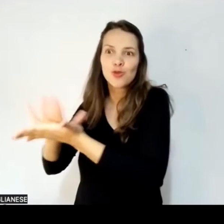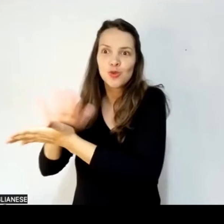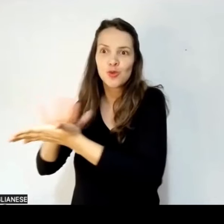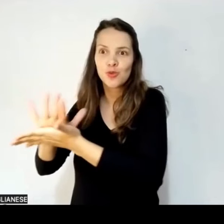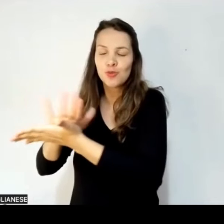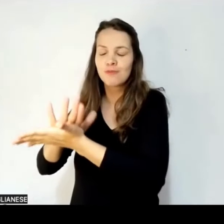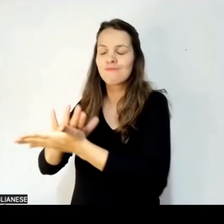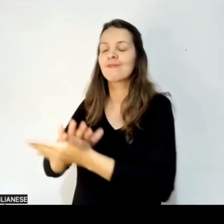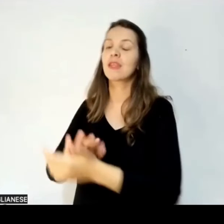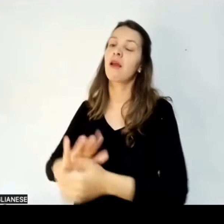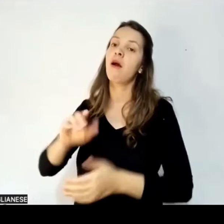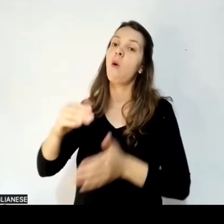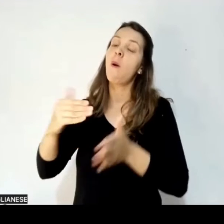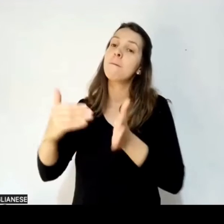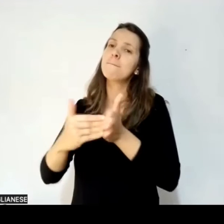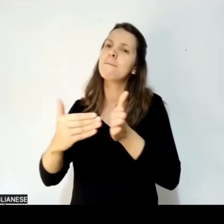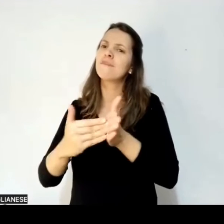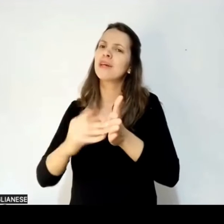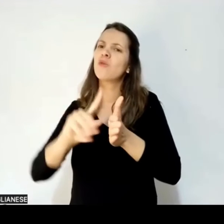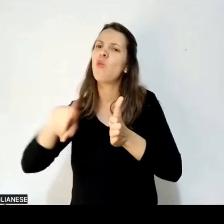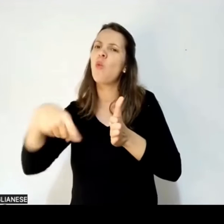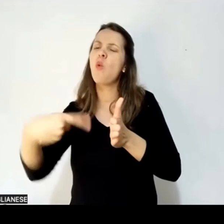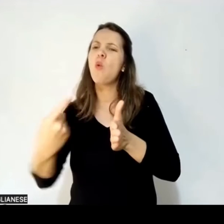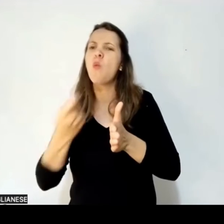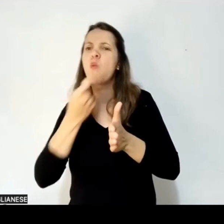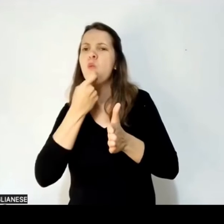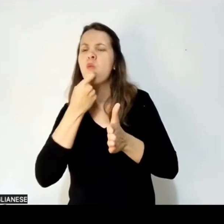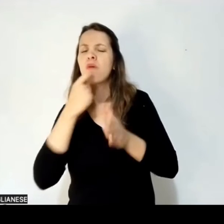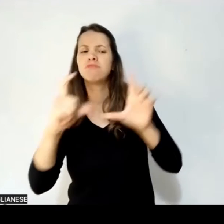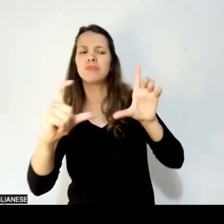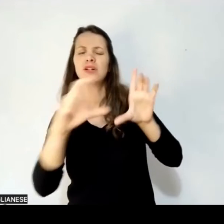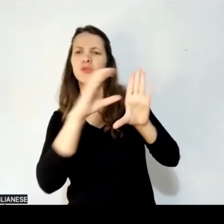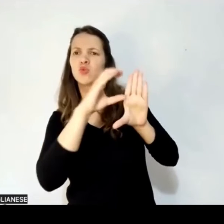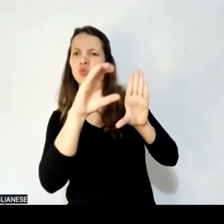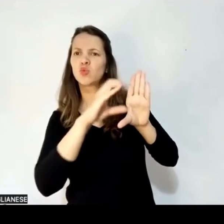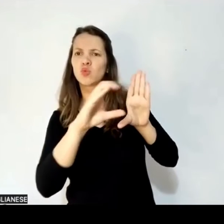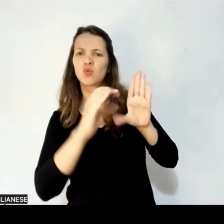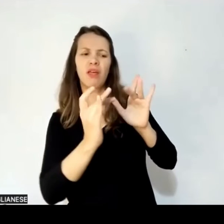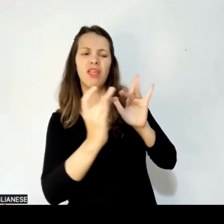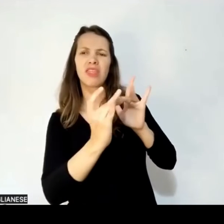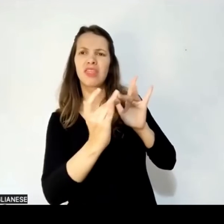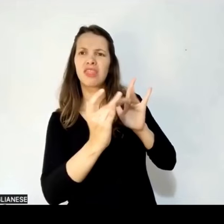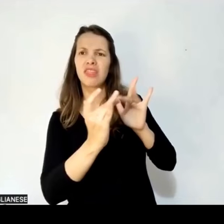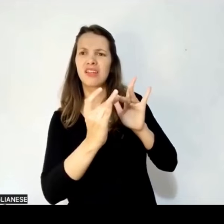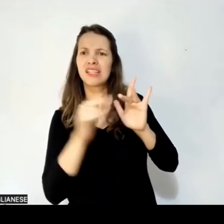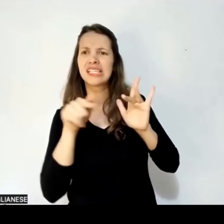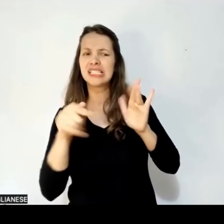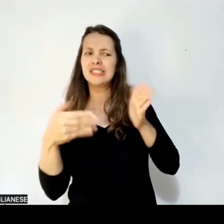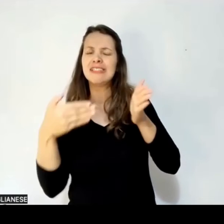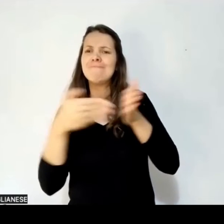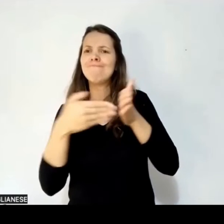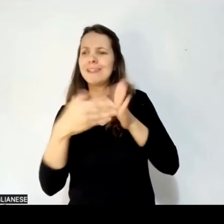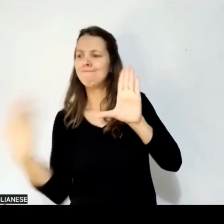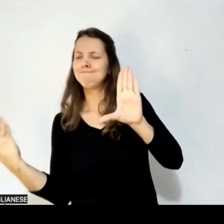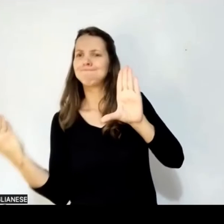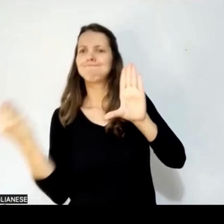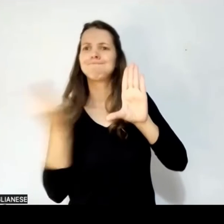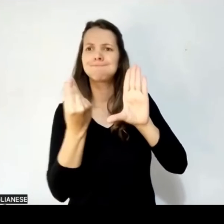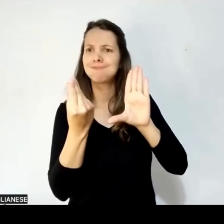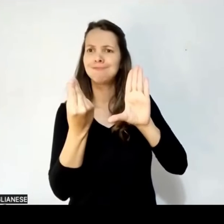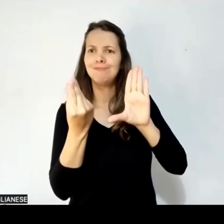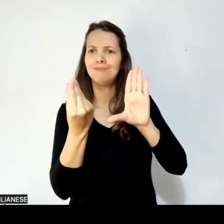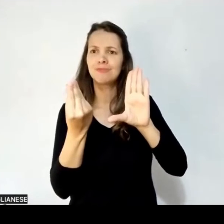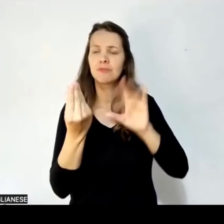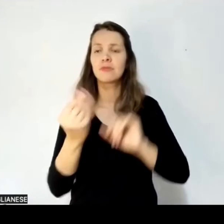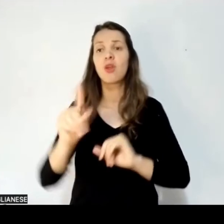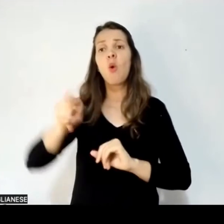de las plataformas de trabajo y de videollamada, como así también barreras vinculadas con las temporalidades